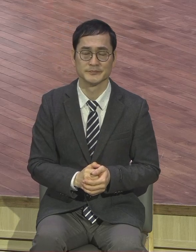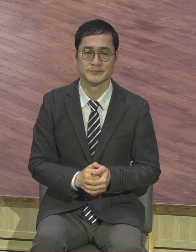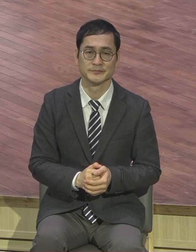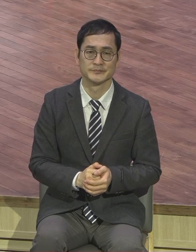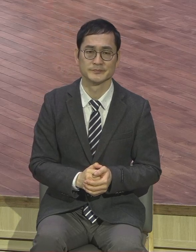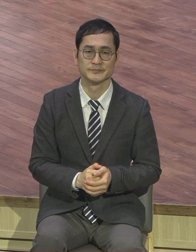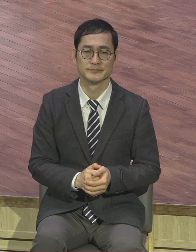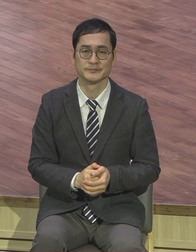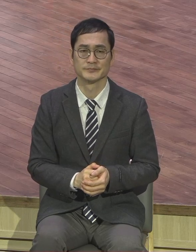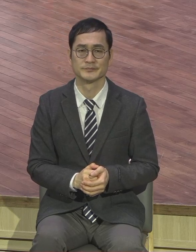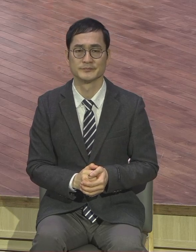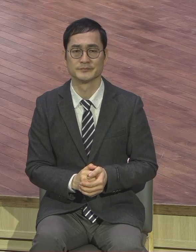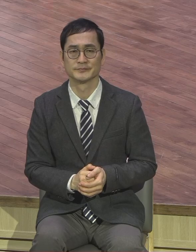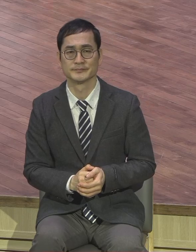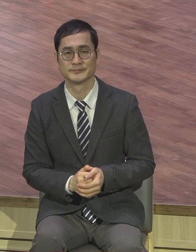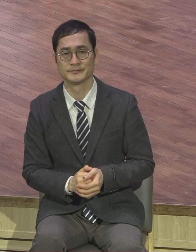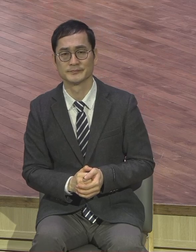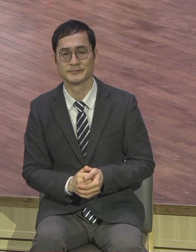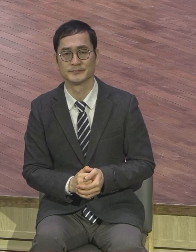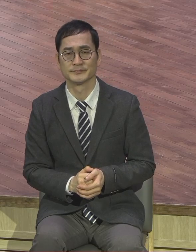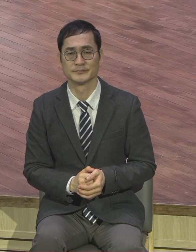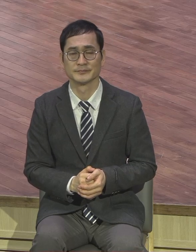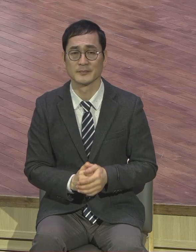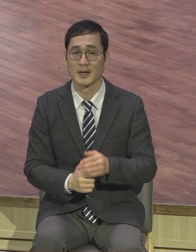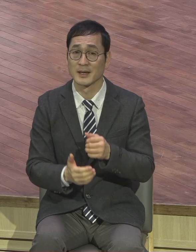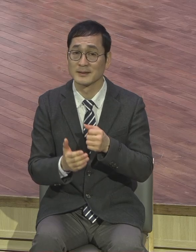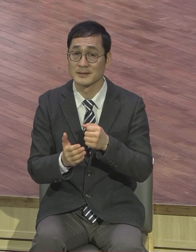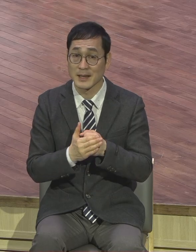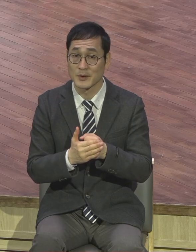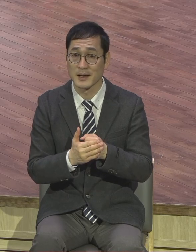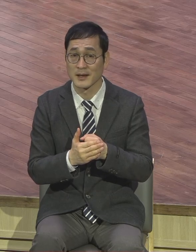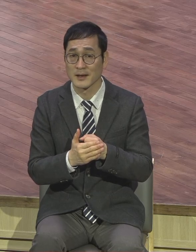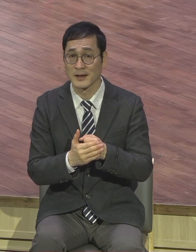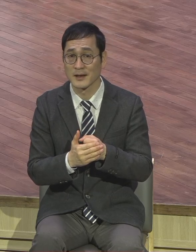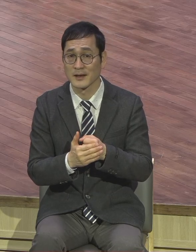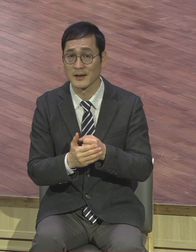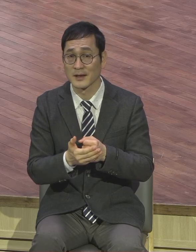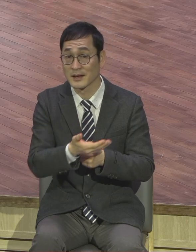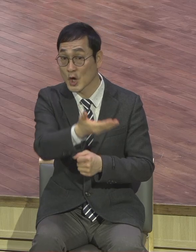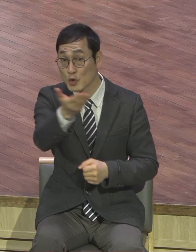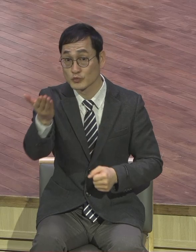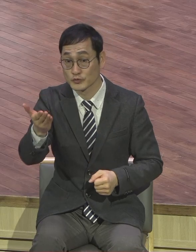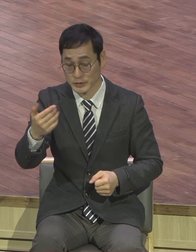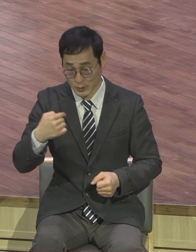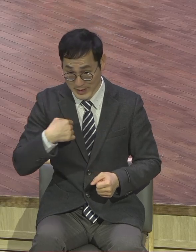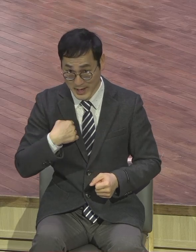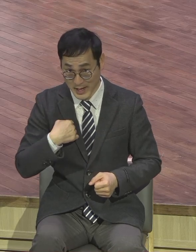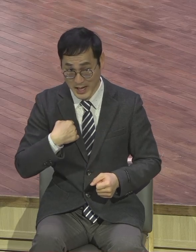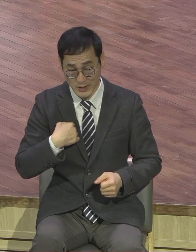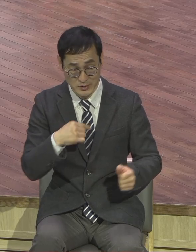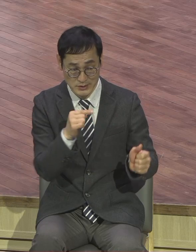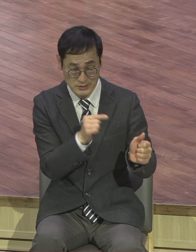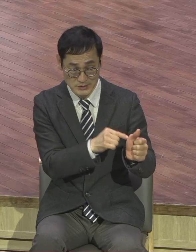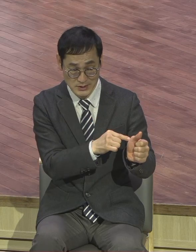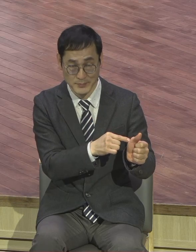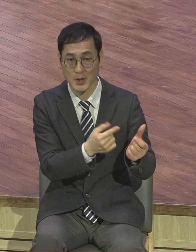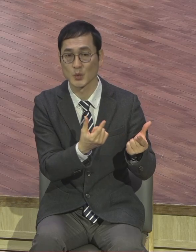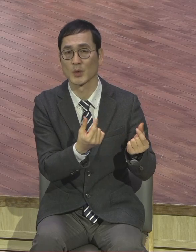그래서 지금 저와 여러분도 그 현장에 있다는 사실을 잊지 마시기 바랍니다. 그 현장에 지금 진행도